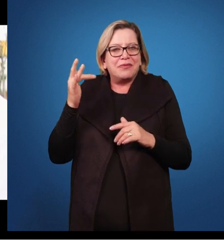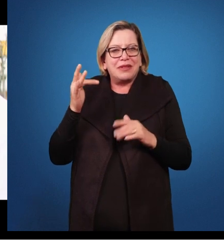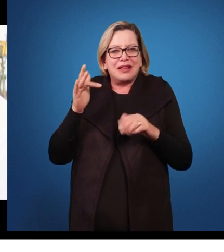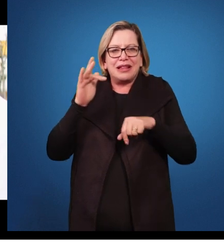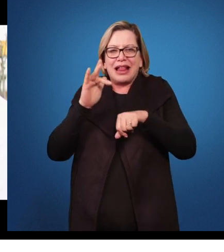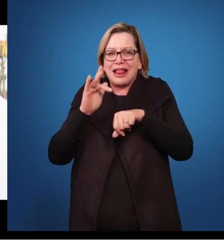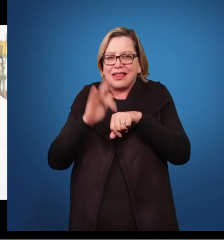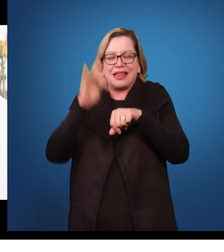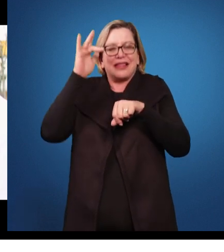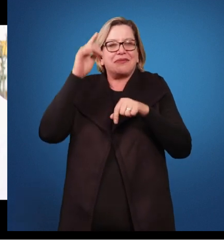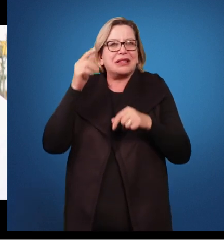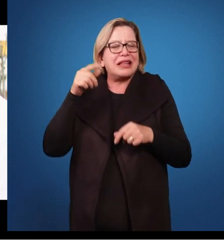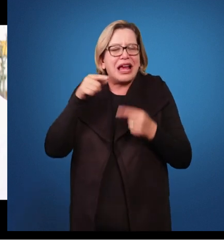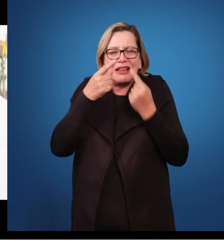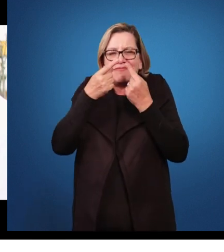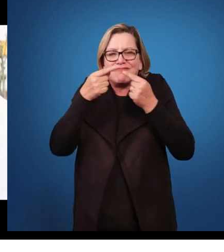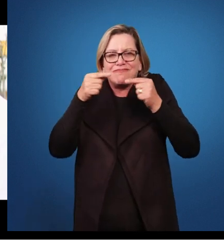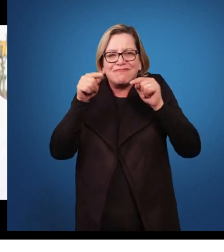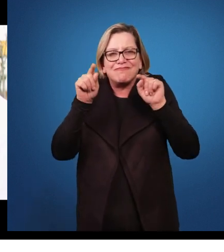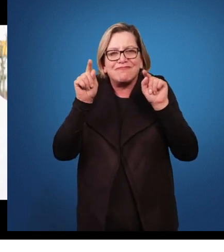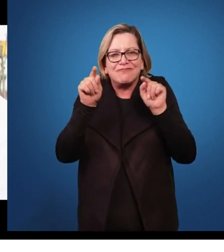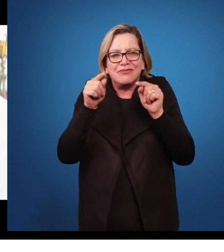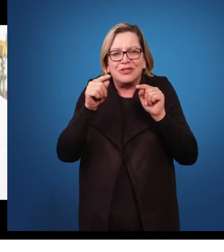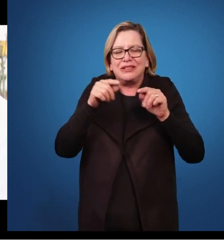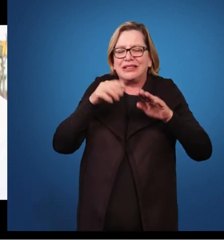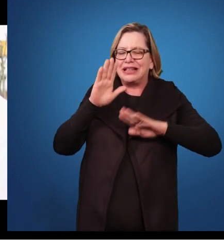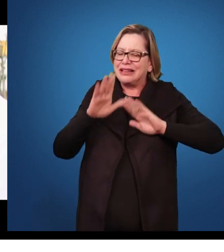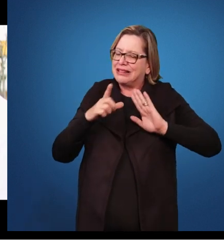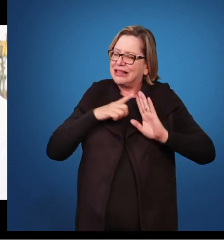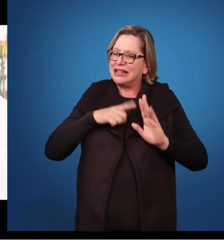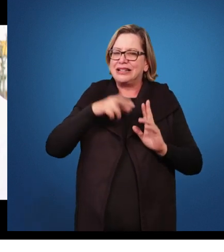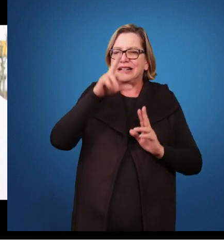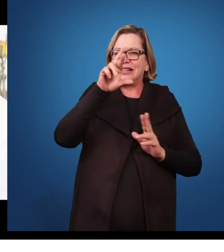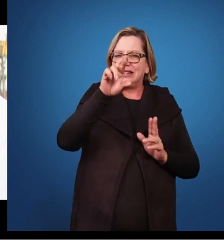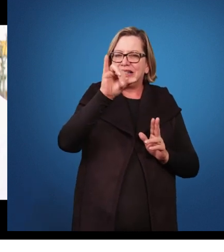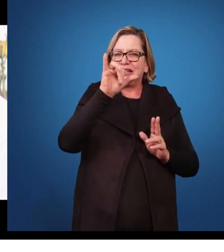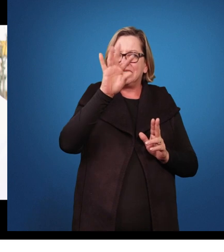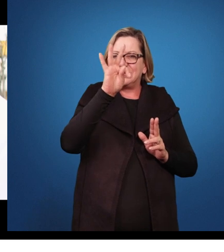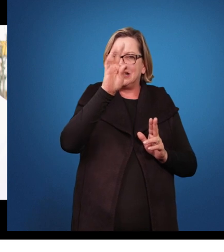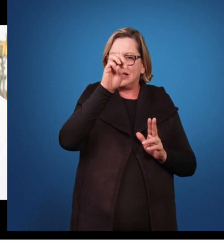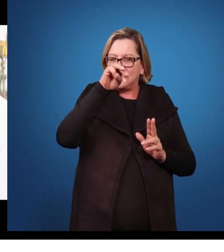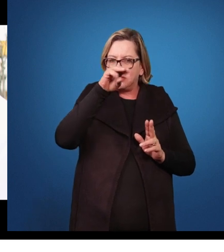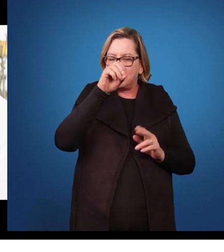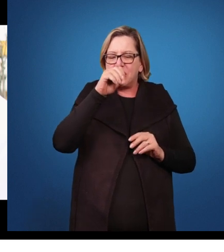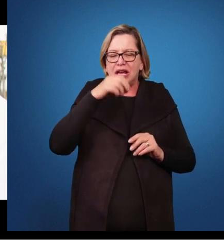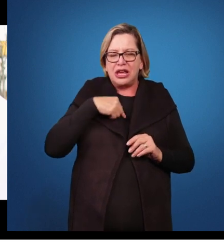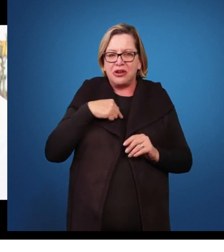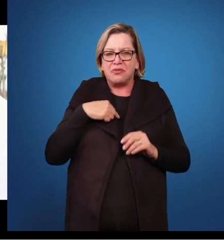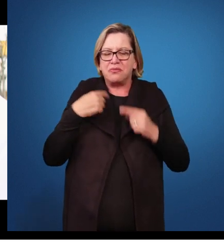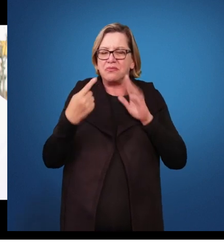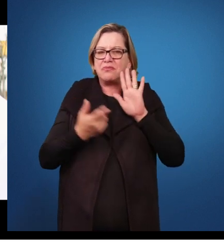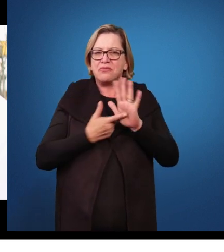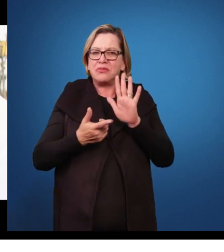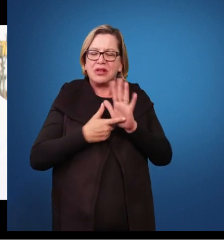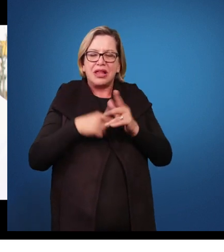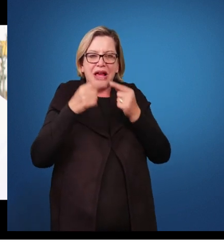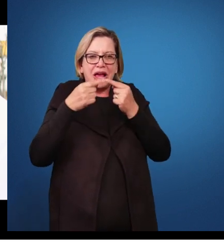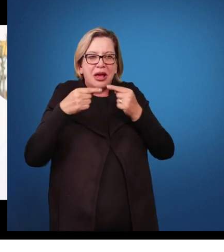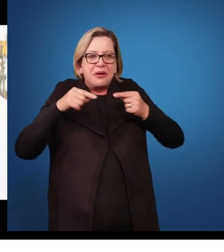ter melodia, ela ter ritmo. Por exemplo, eu colocar uma música para ela ouvir quando ela era pequenininha e ela